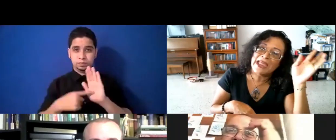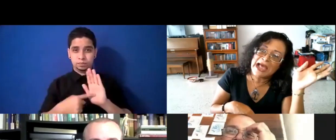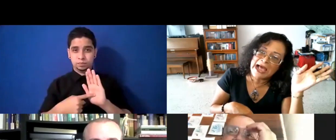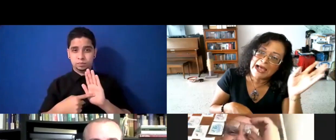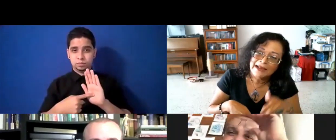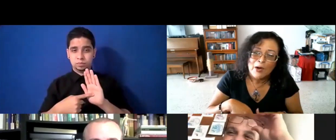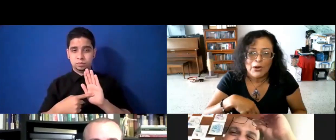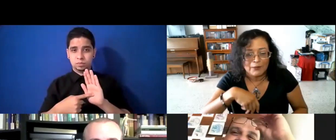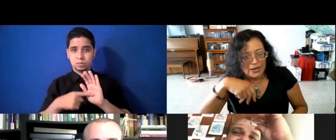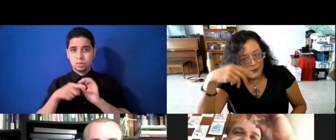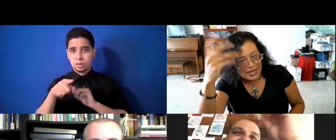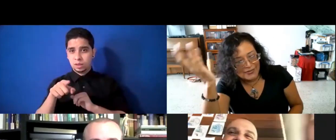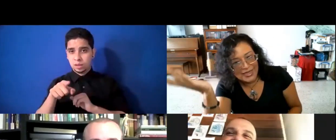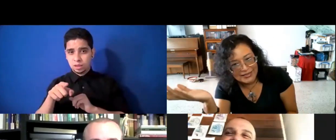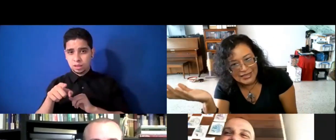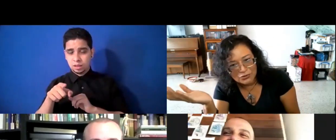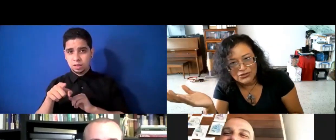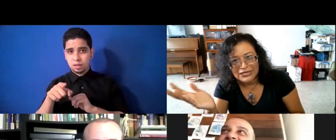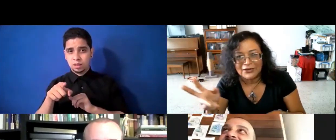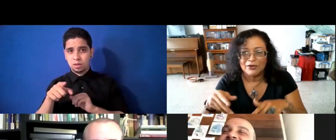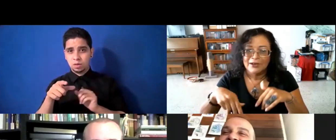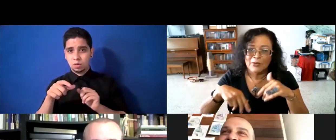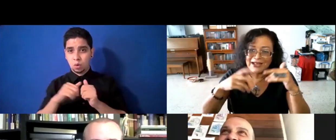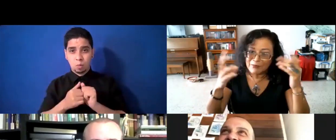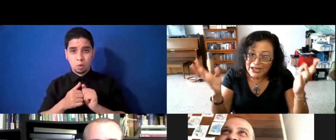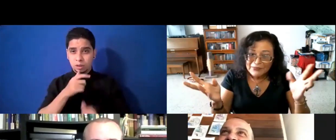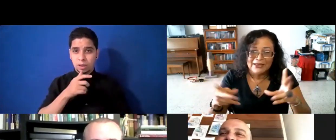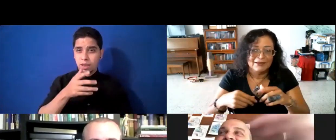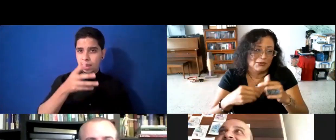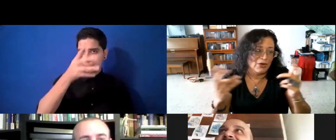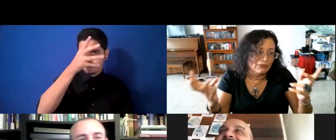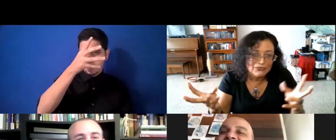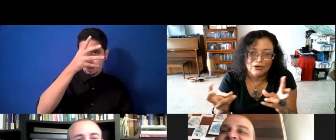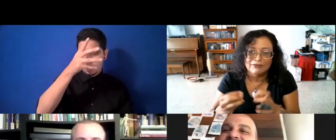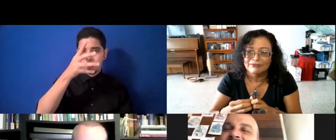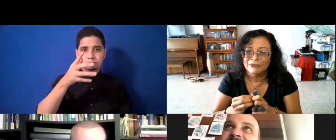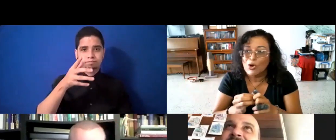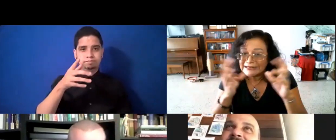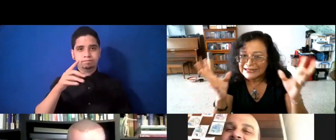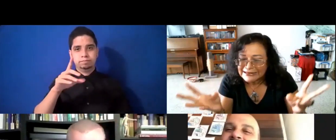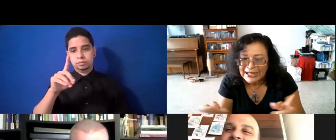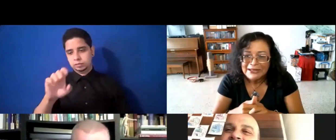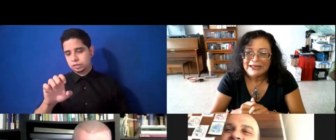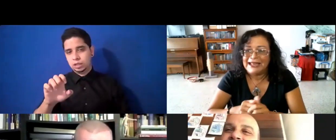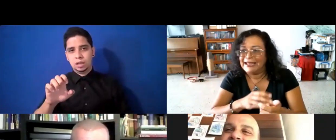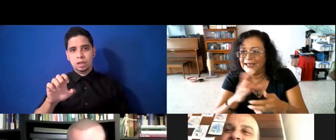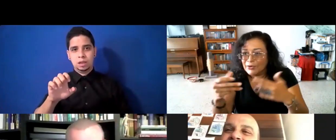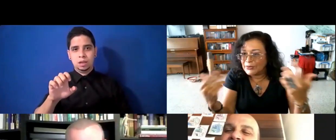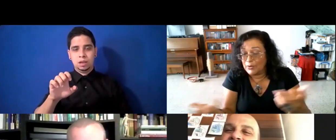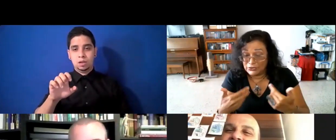de Anne, o el papá de Rosquillo, porque, pues, son dos artistas que ellos, pues, lo hemos